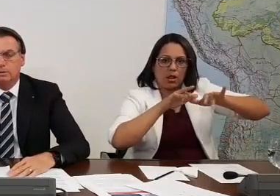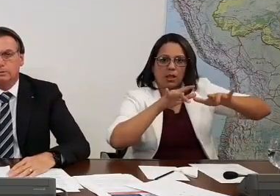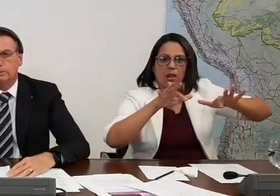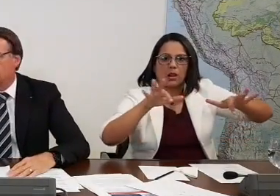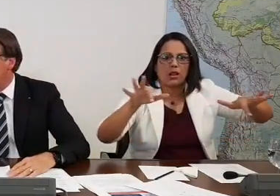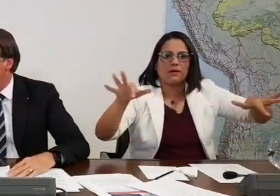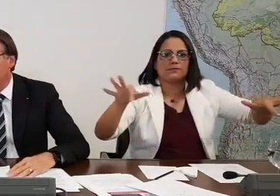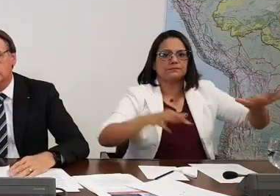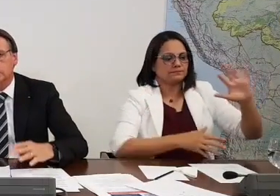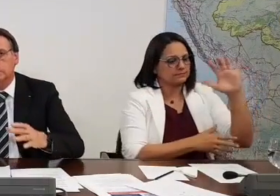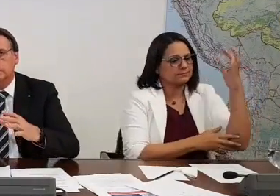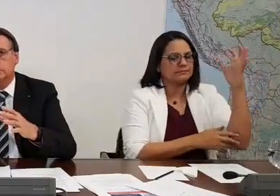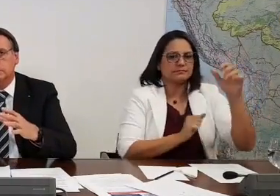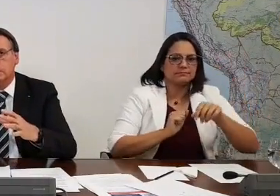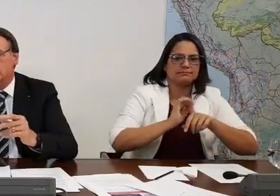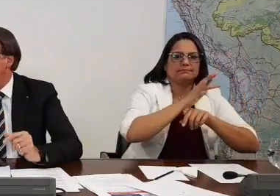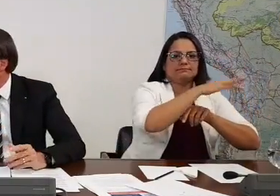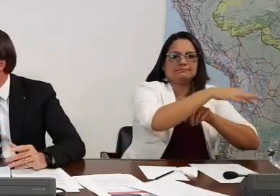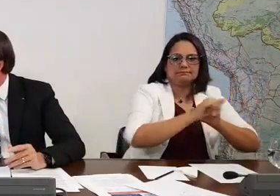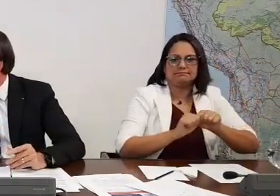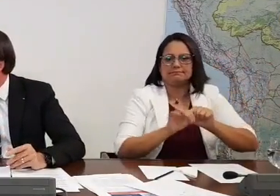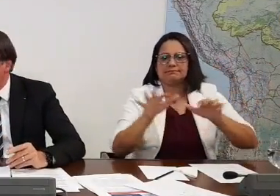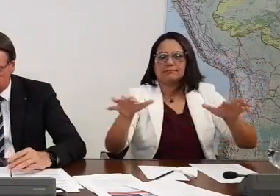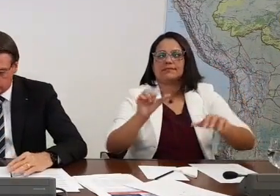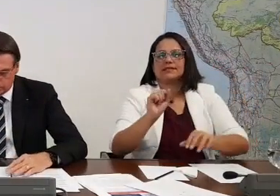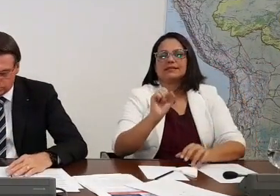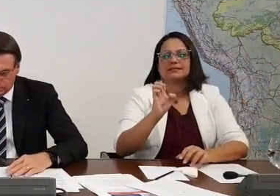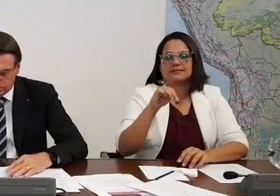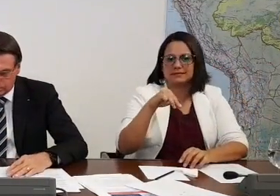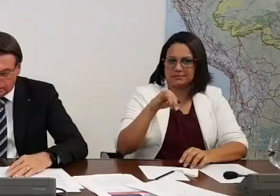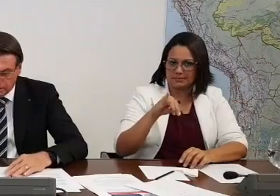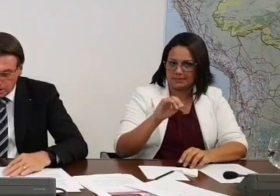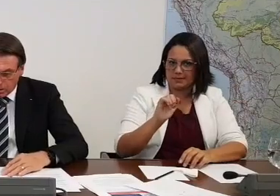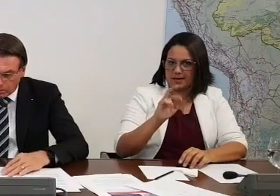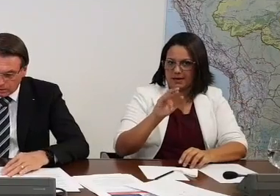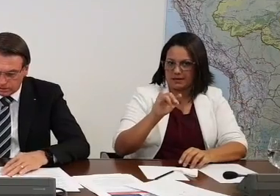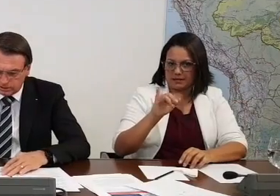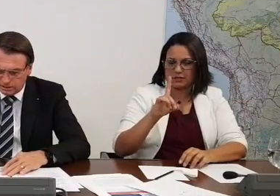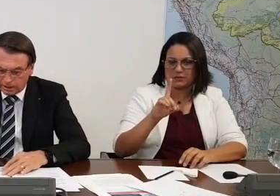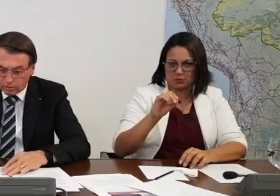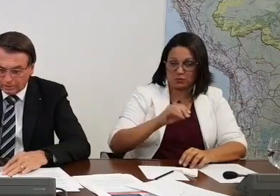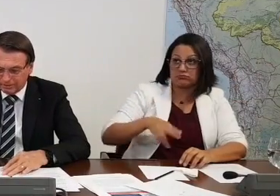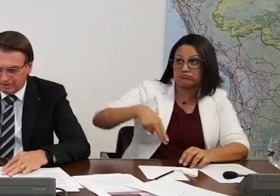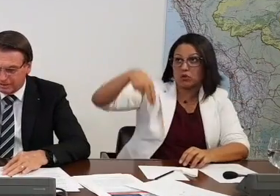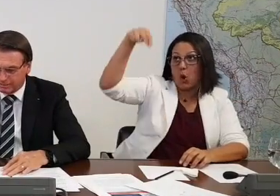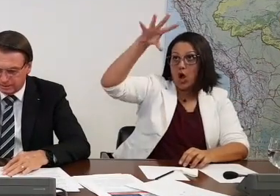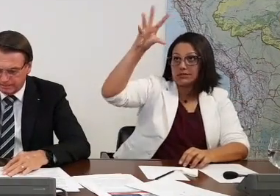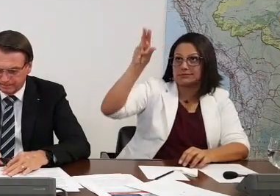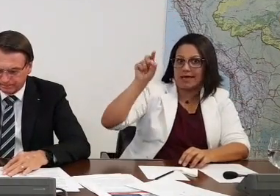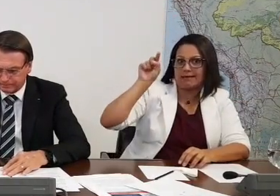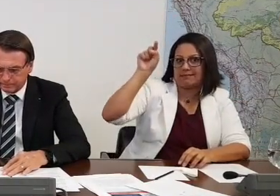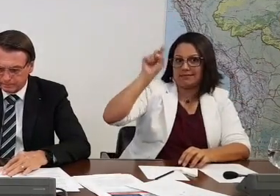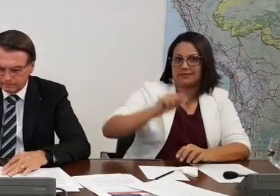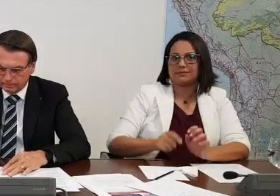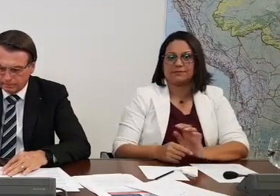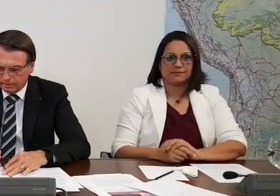nosso semiárido, o nosso Nordeste. Hoje em dia, a Codevasp,